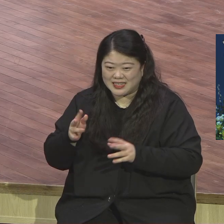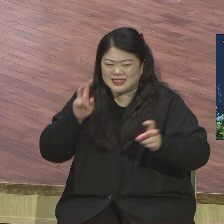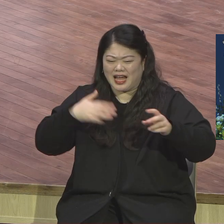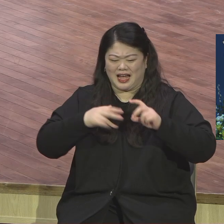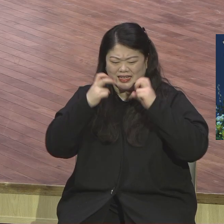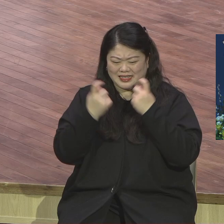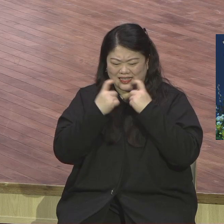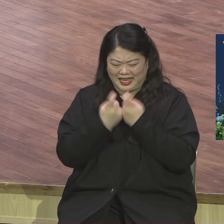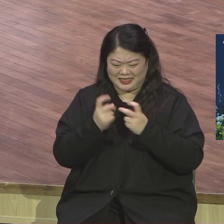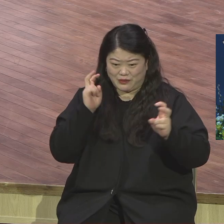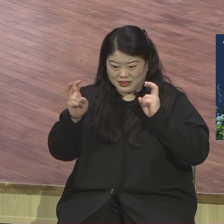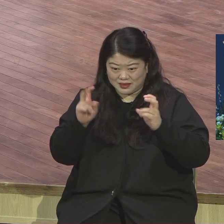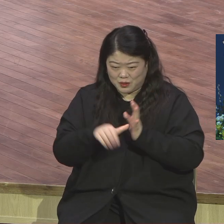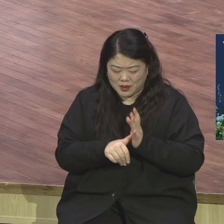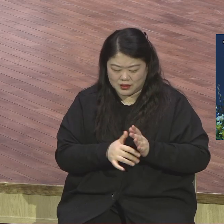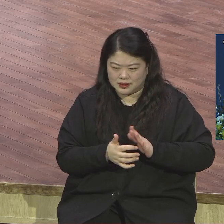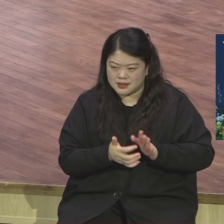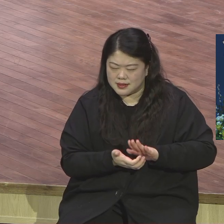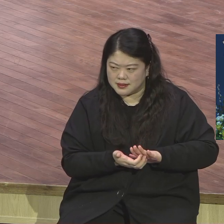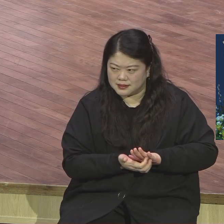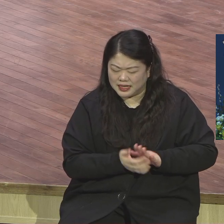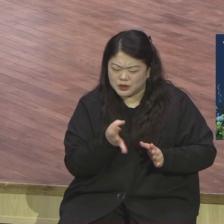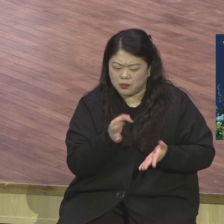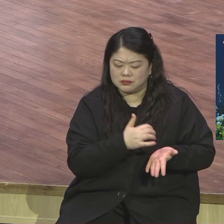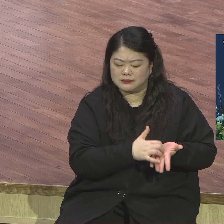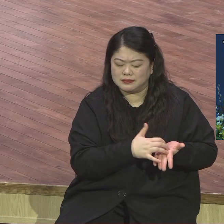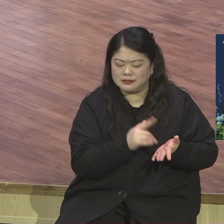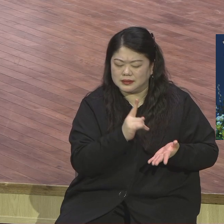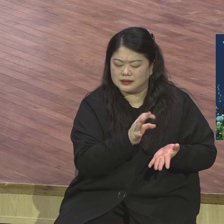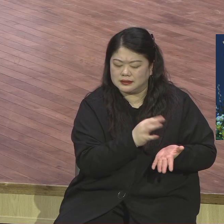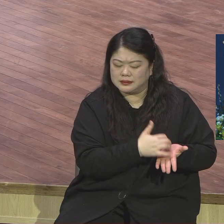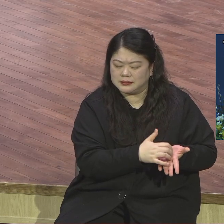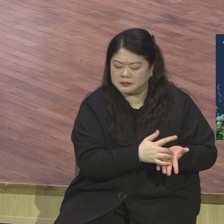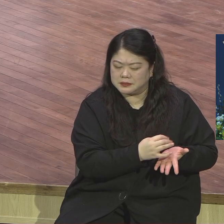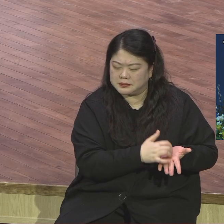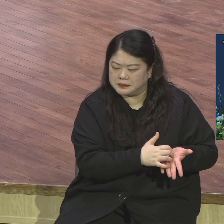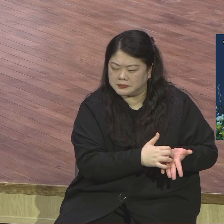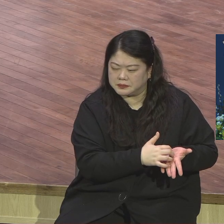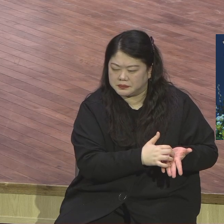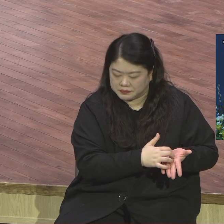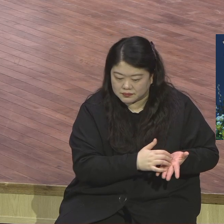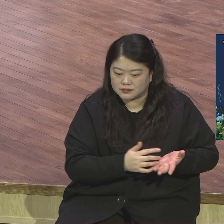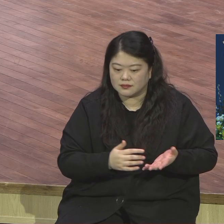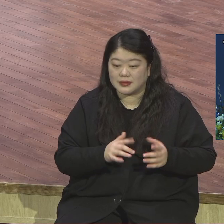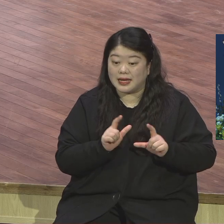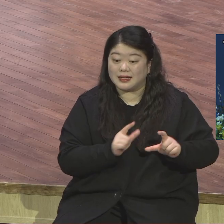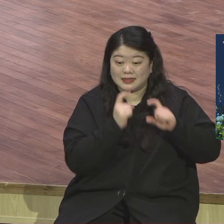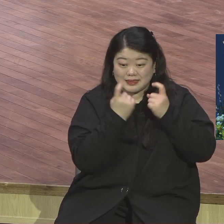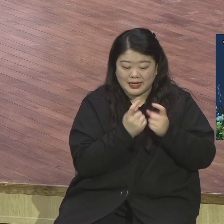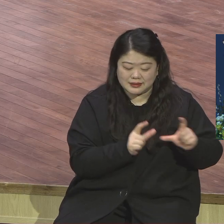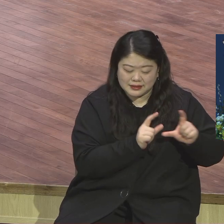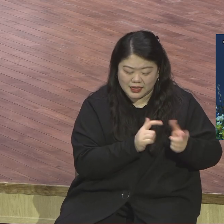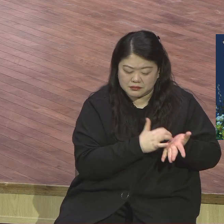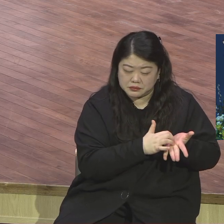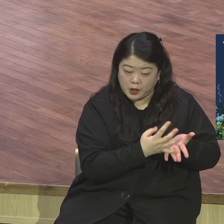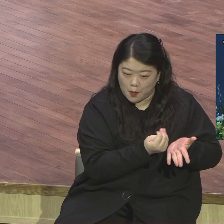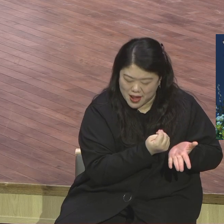없습니다 저는 내일이 없는 사람이 저는 내일이 없다니까요 그래서